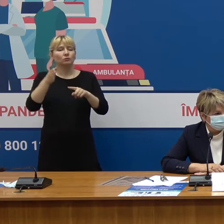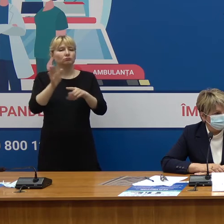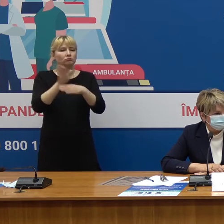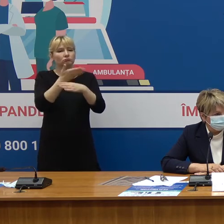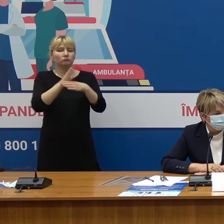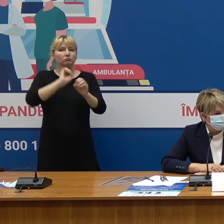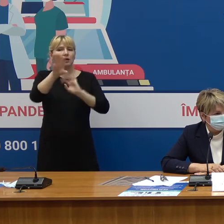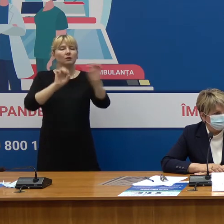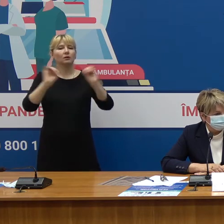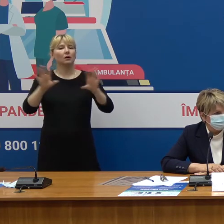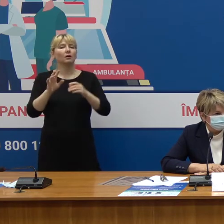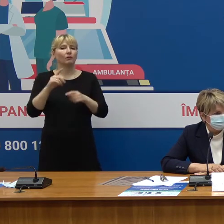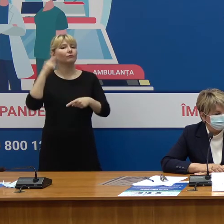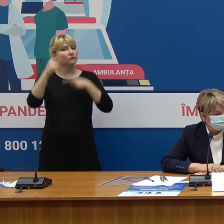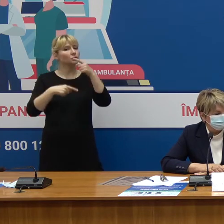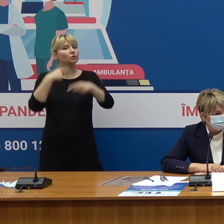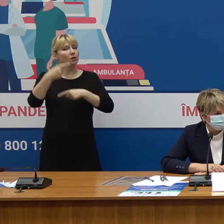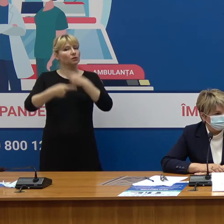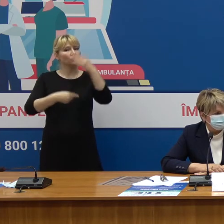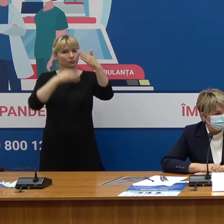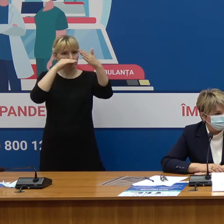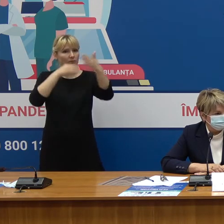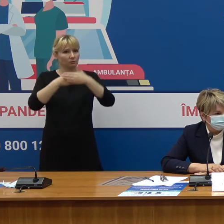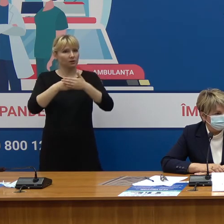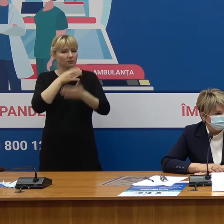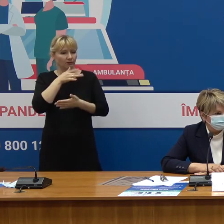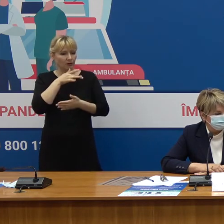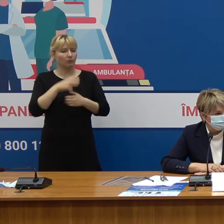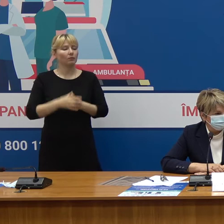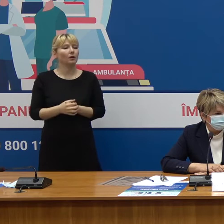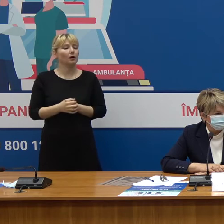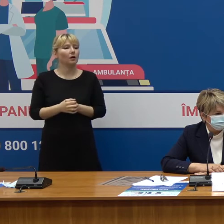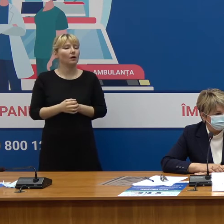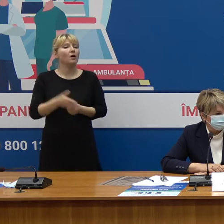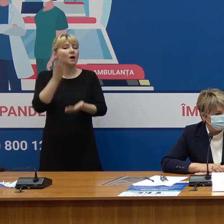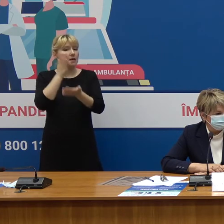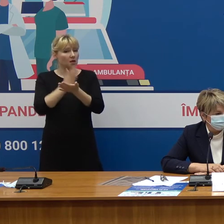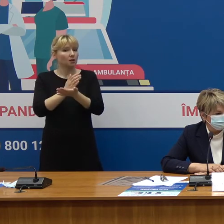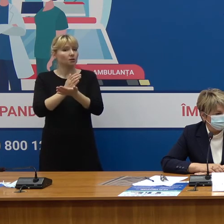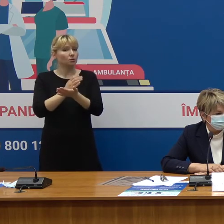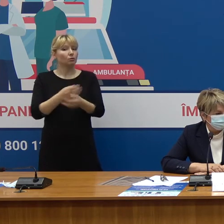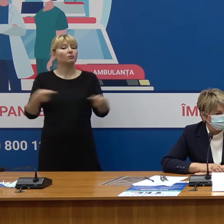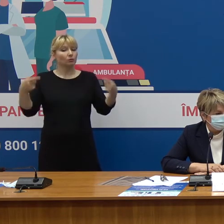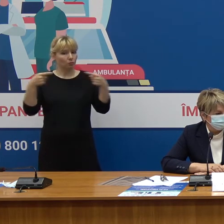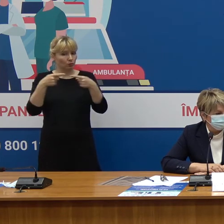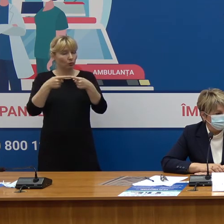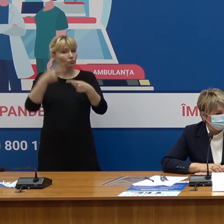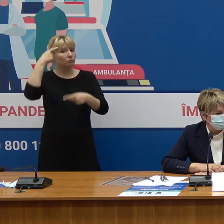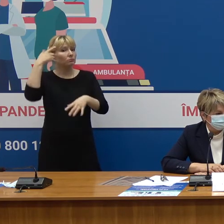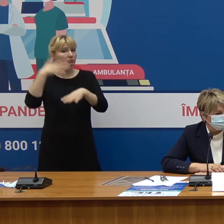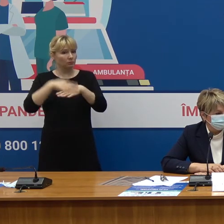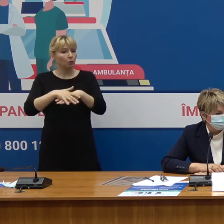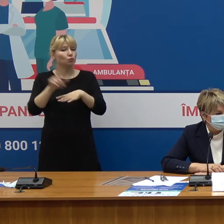următoarele livrări Deci avem certitudinea că avem